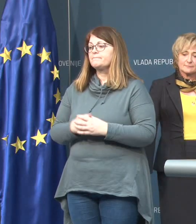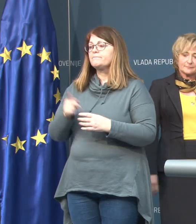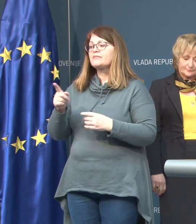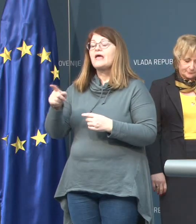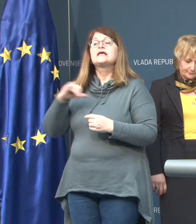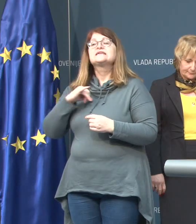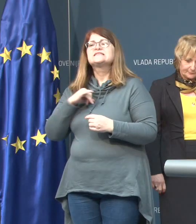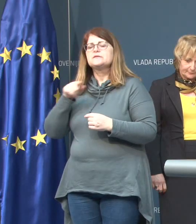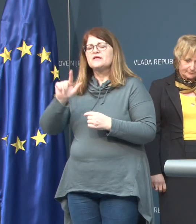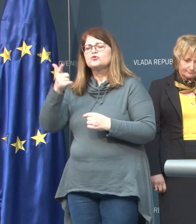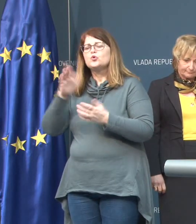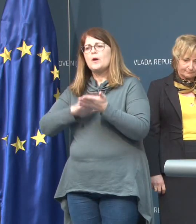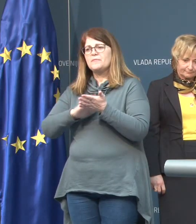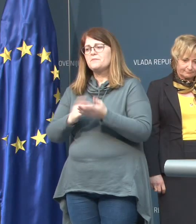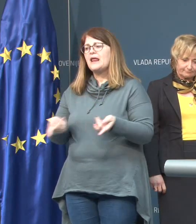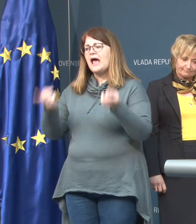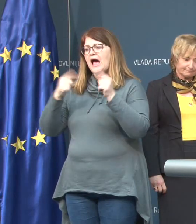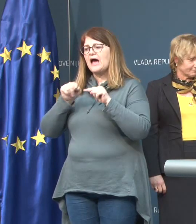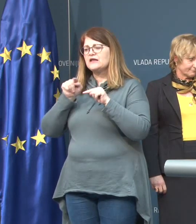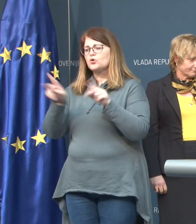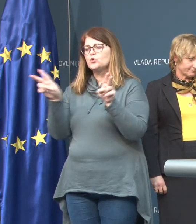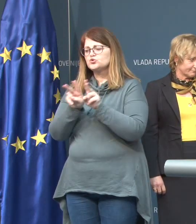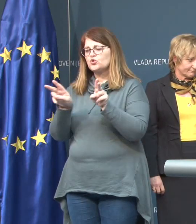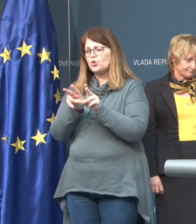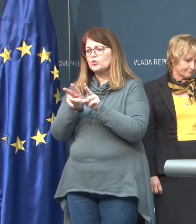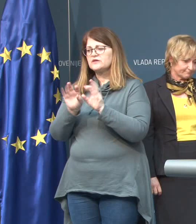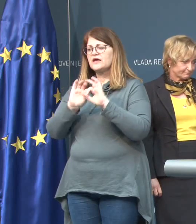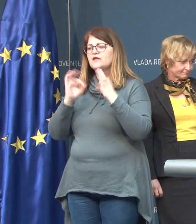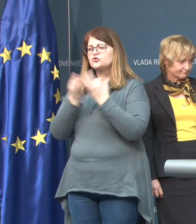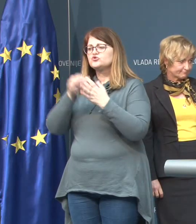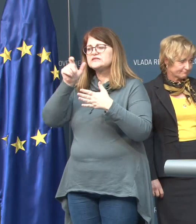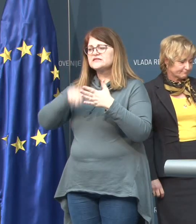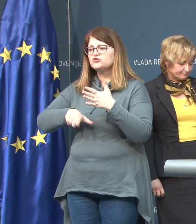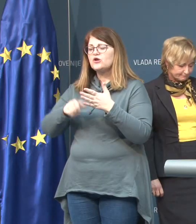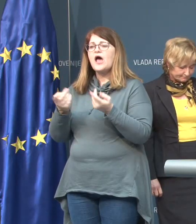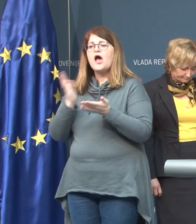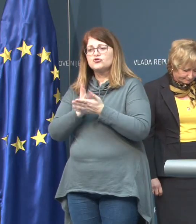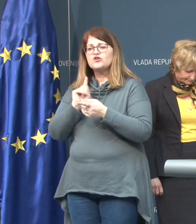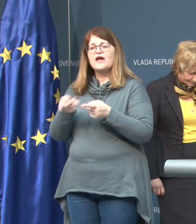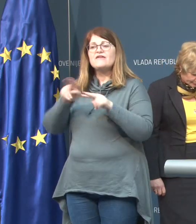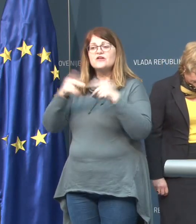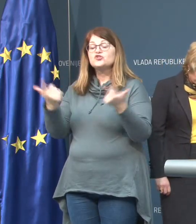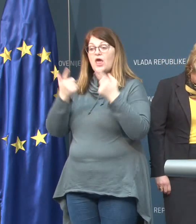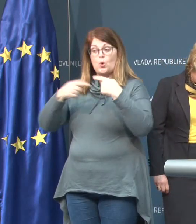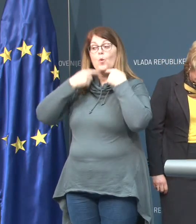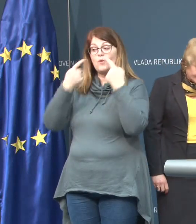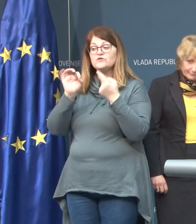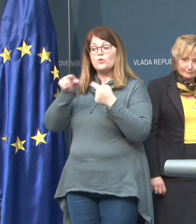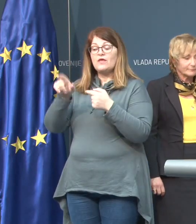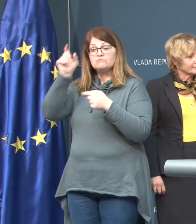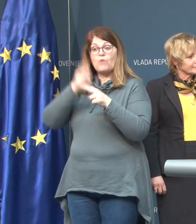Zanima me ta drug primer, ali tu je takšen sorodnik bržinskih člani, že kaj več lahko poveste o